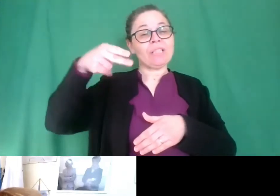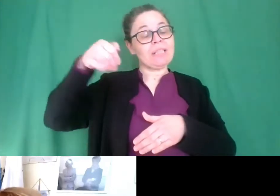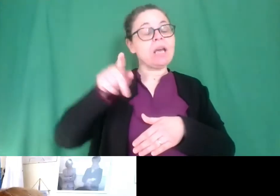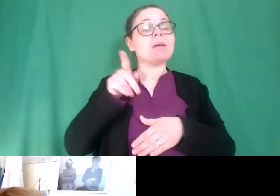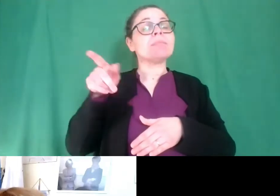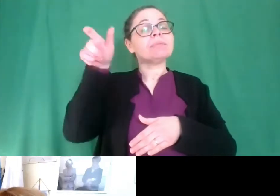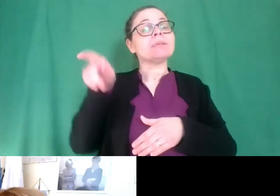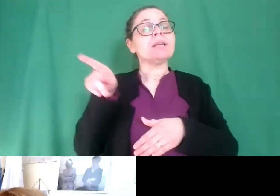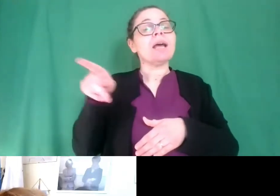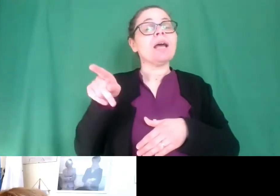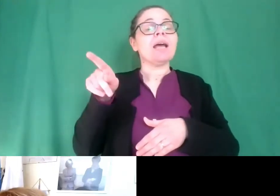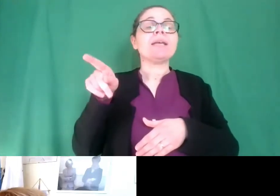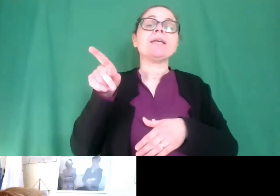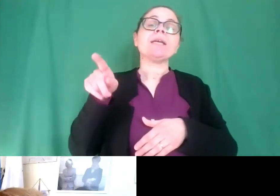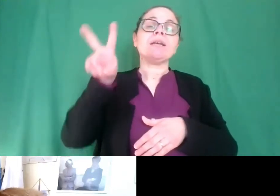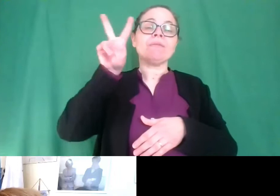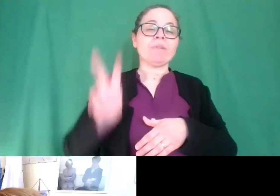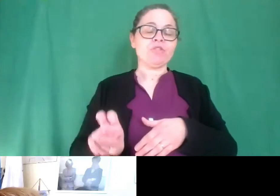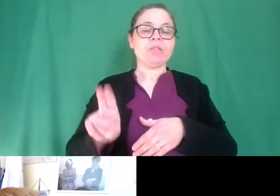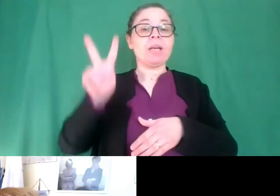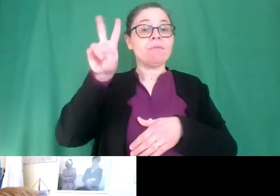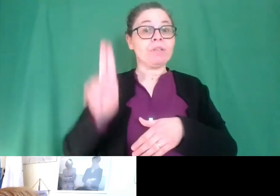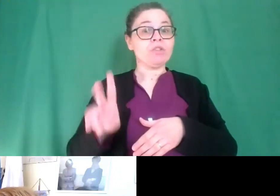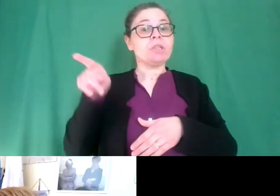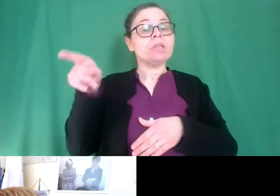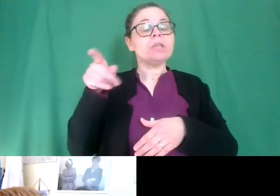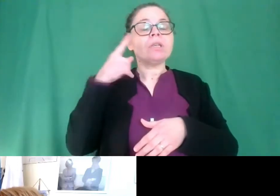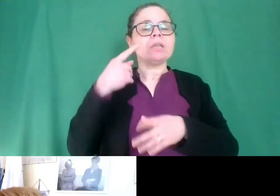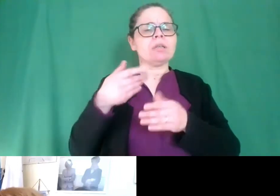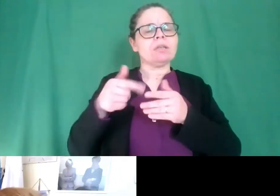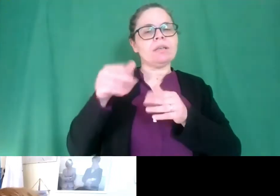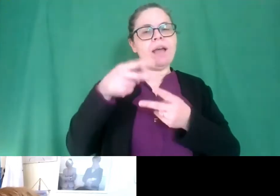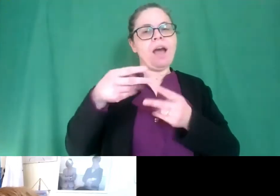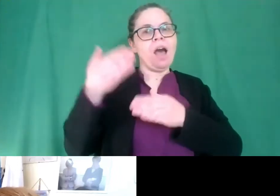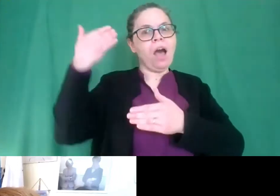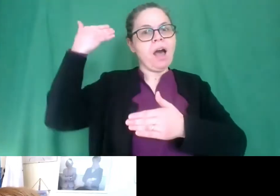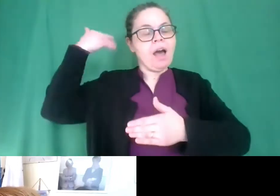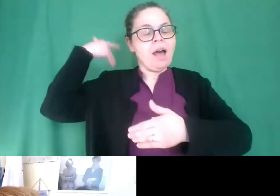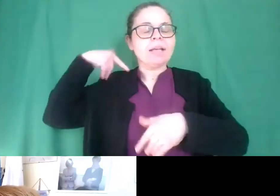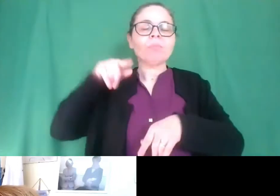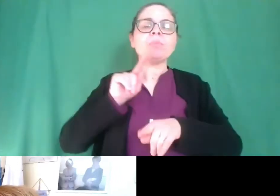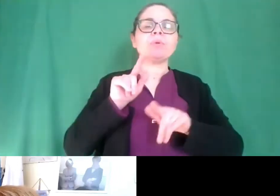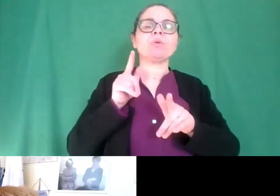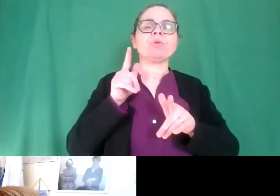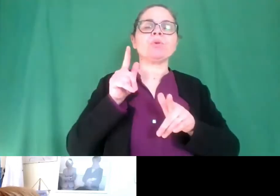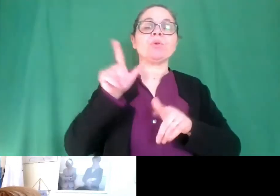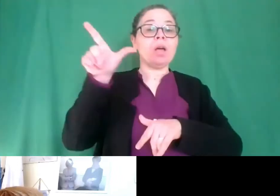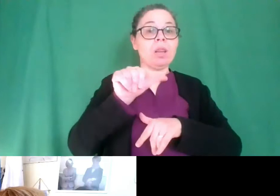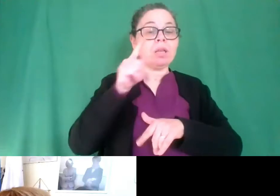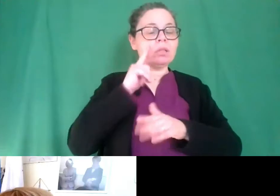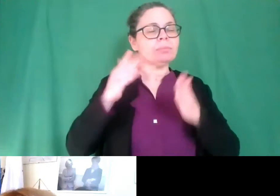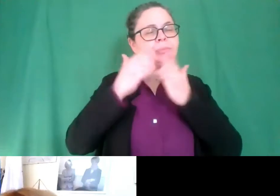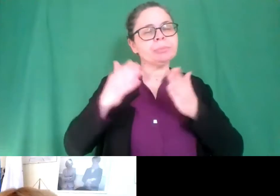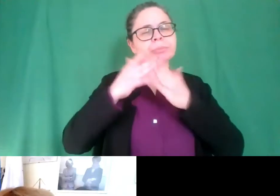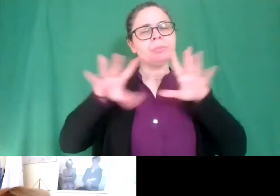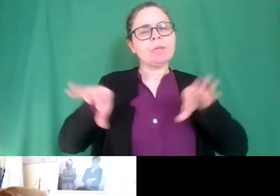cominciato anni e anni fa a studiare la lingua dei segni ed è realmente una persona che a cui secondo